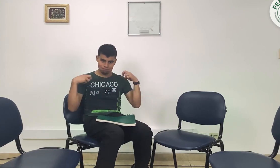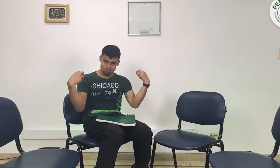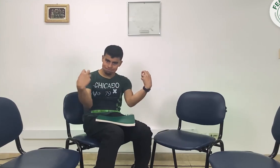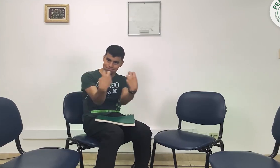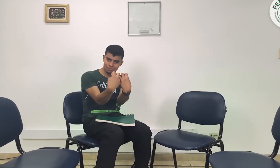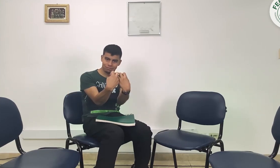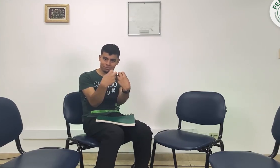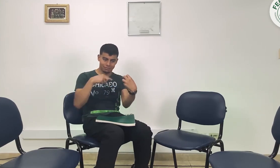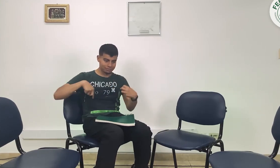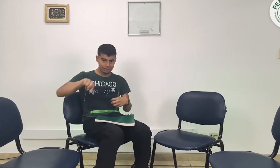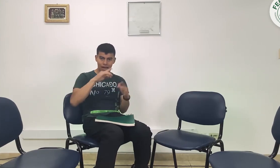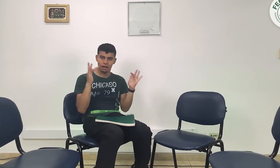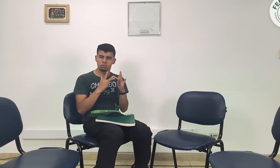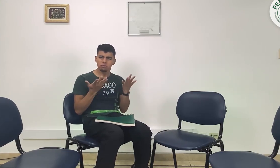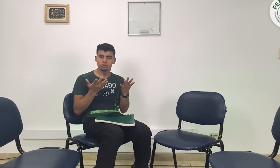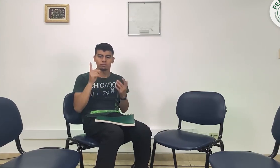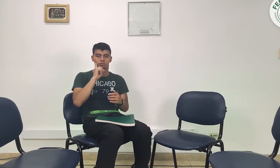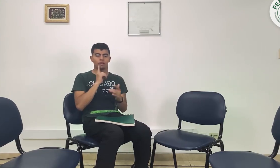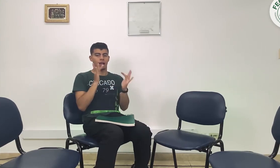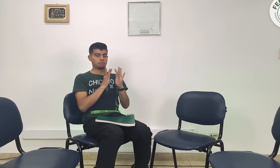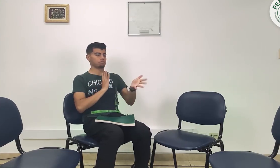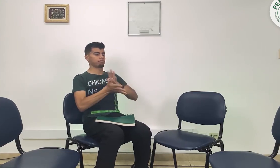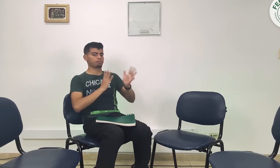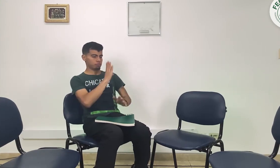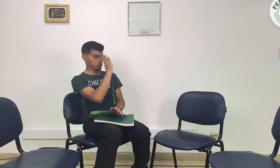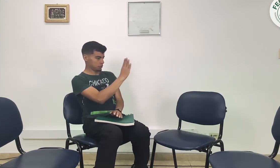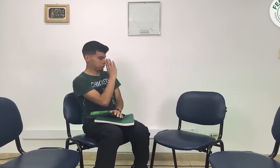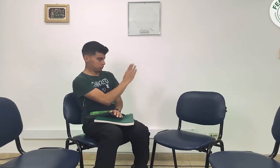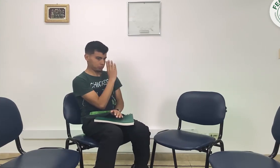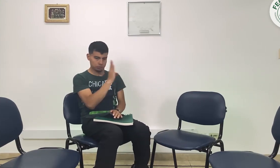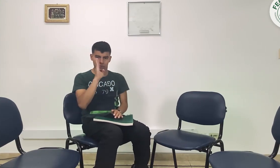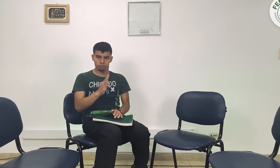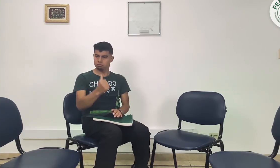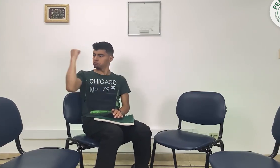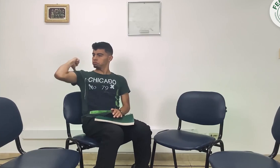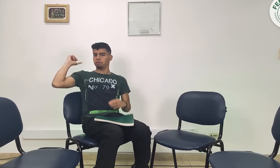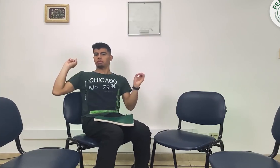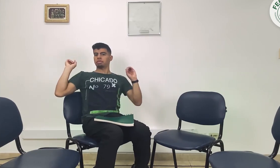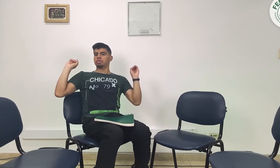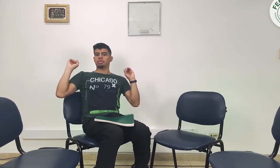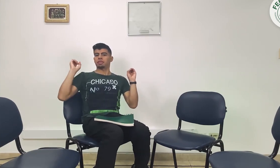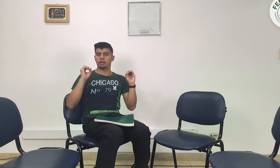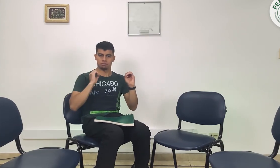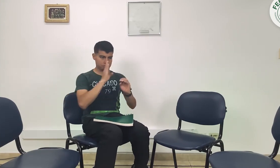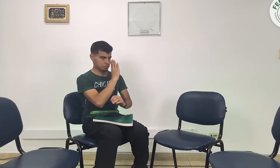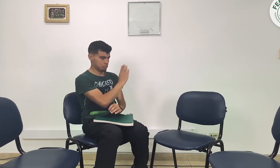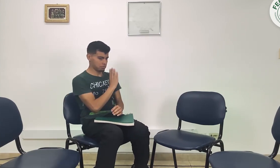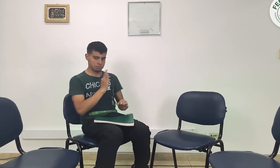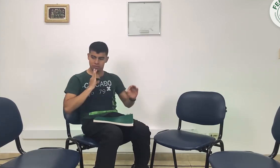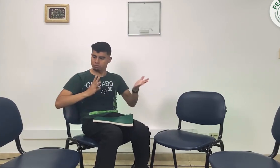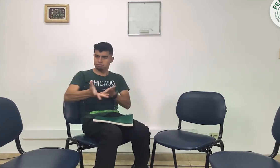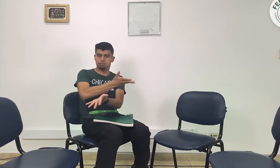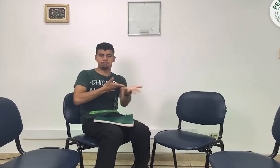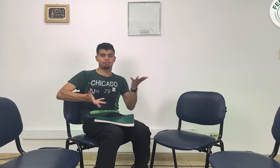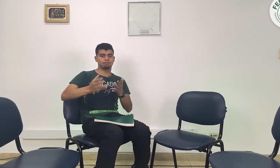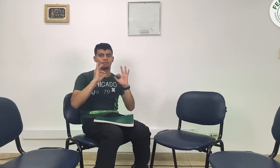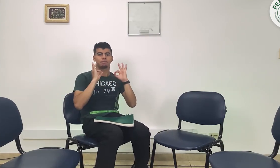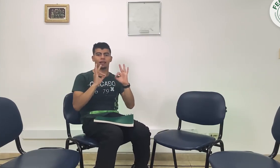de O o tal vez de U Pues se puede ver claramente lo que diga cada uno de los participantes sin necesidad de voltear a mirar hacia atrás